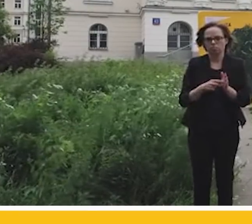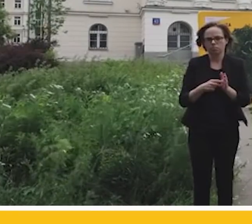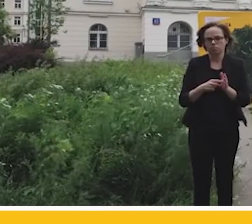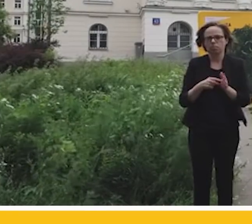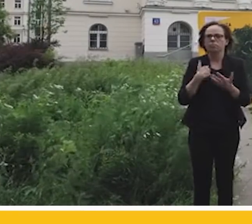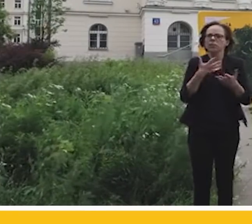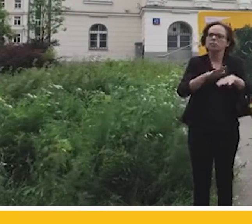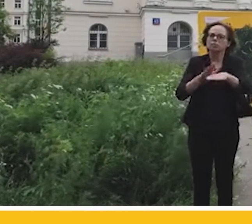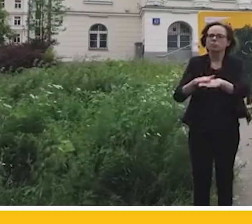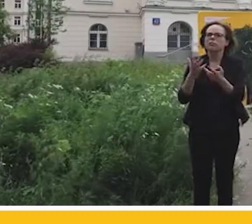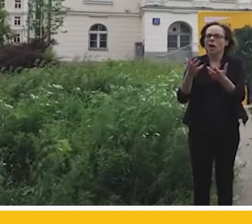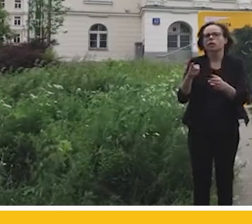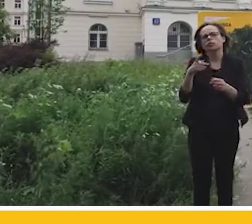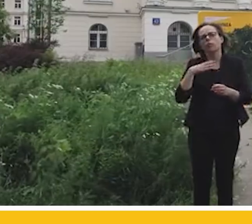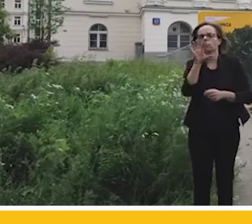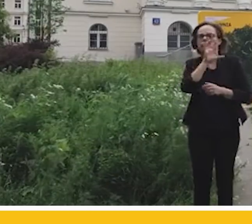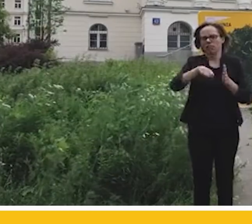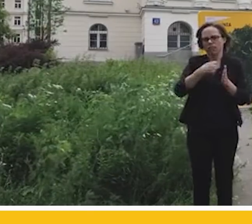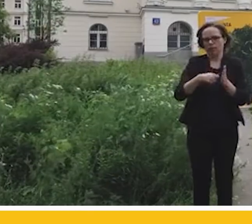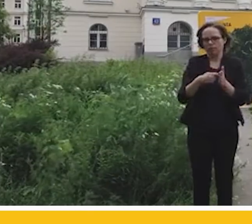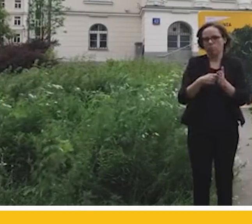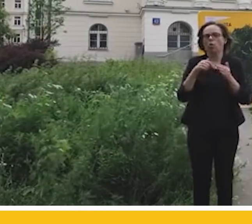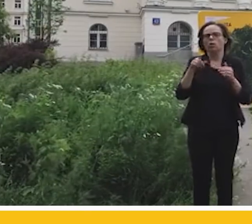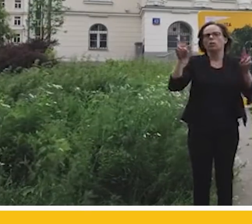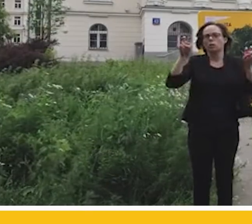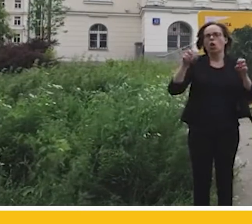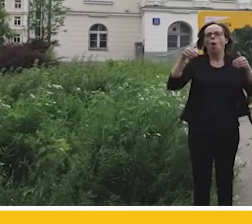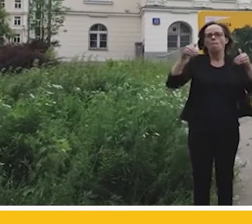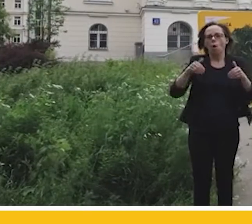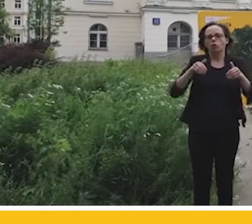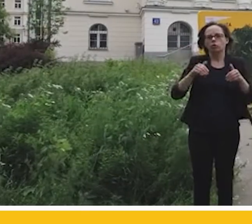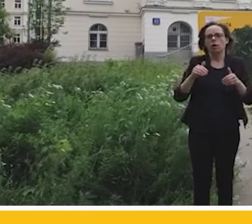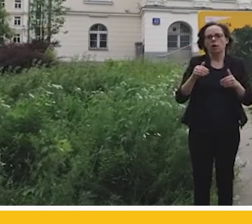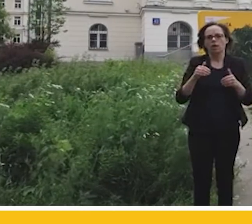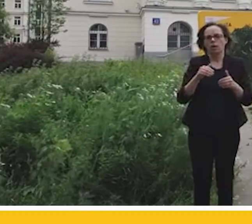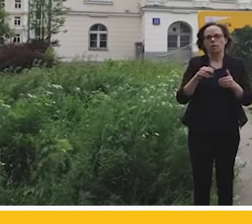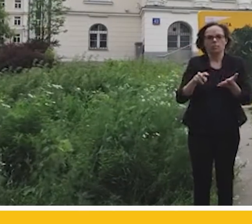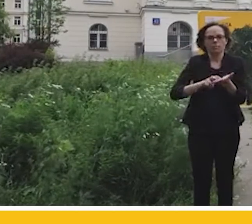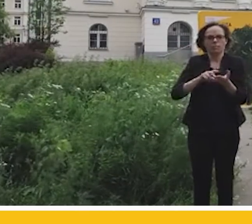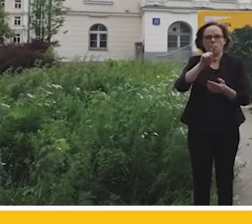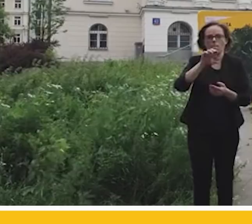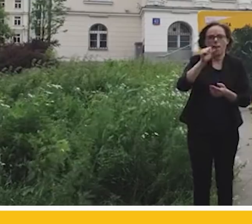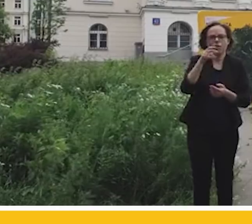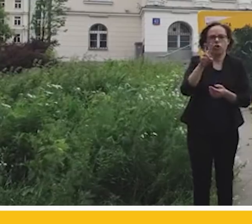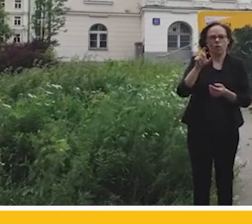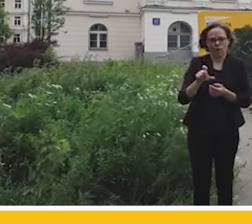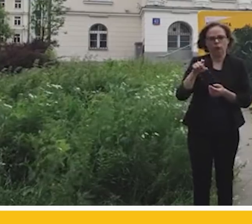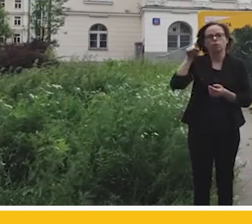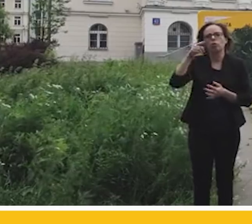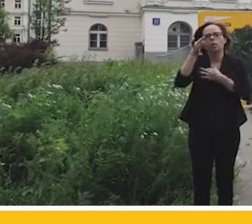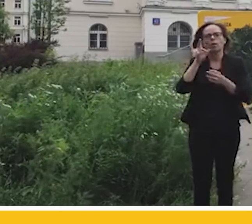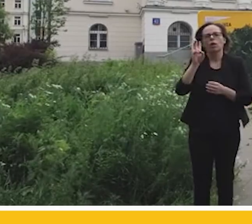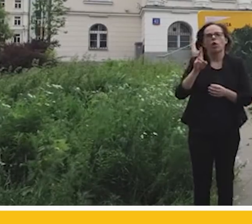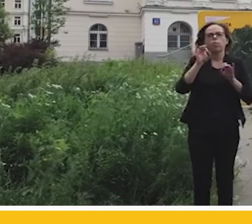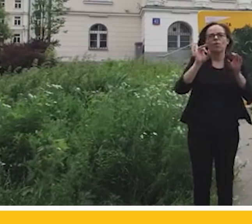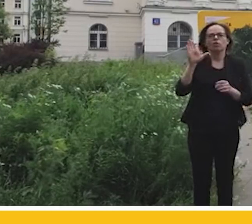zachęcić państwa do obejrzenia filmu. Można panikować. Filmu, który opowiada i którego narratorem jest profesor Szymon